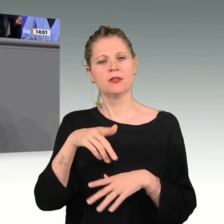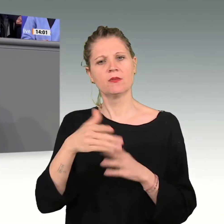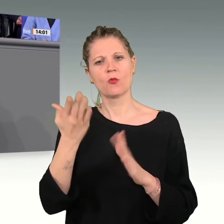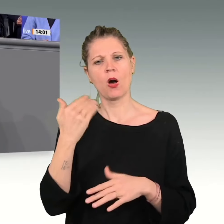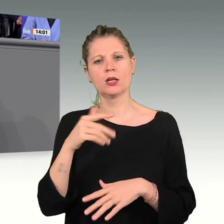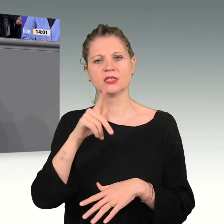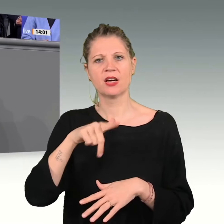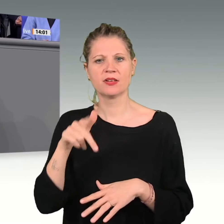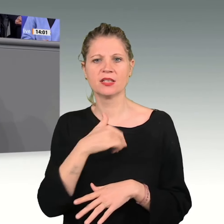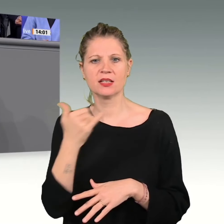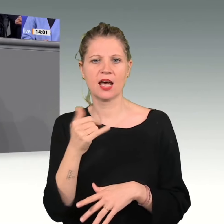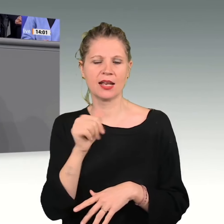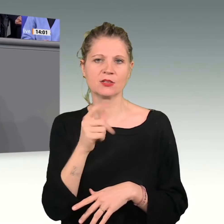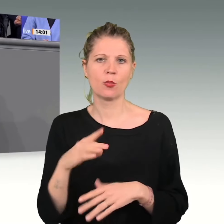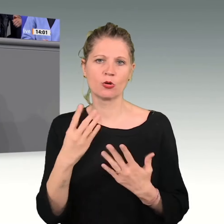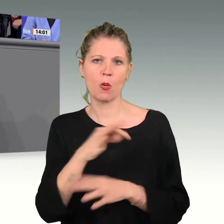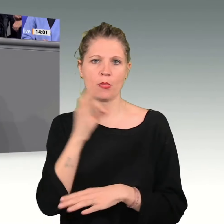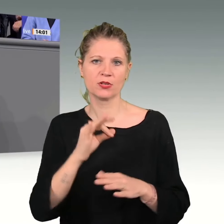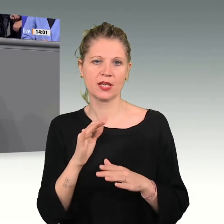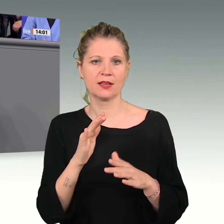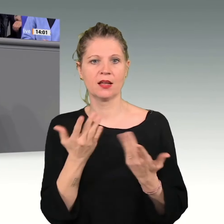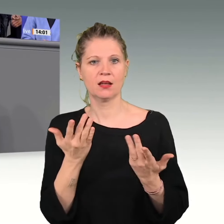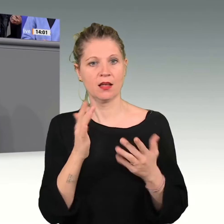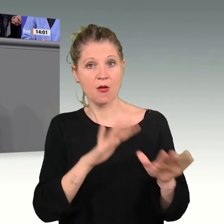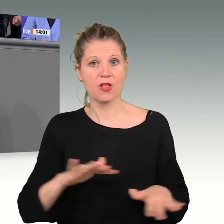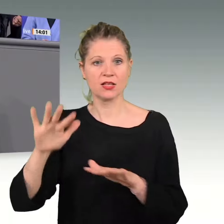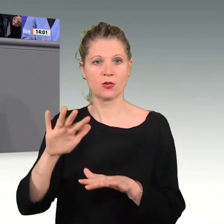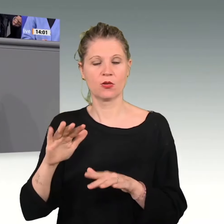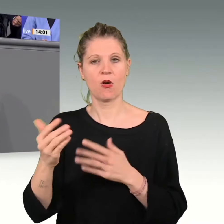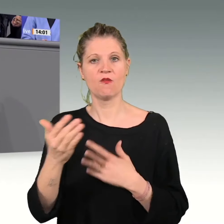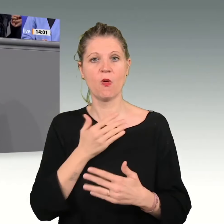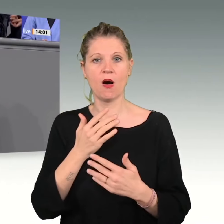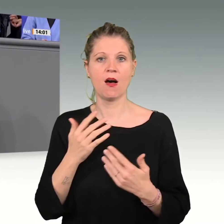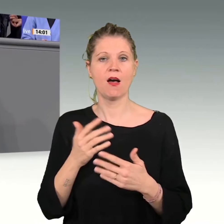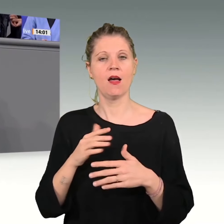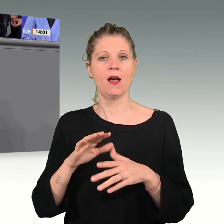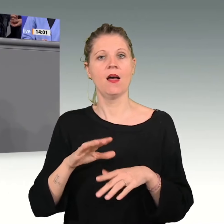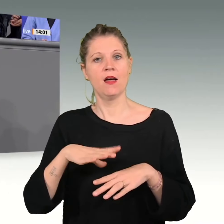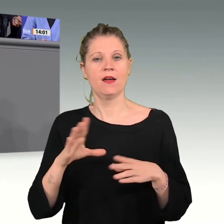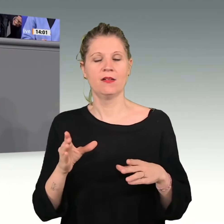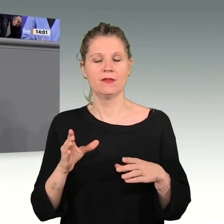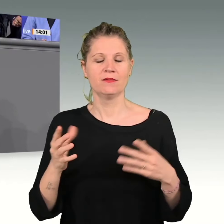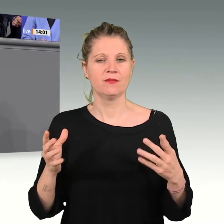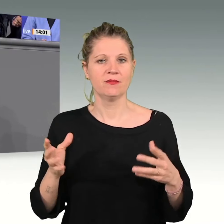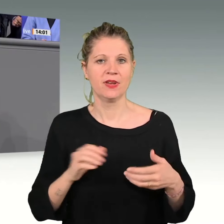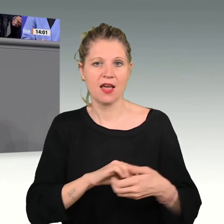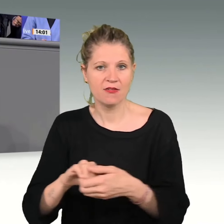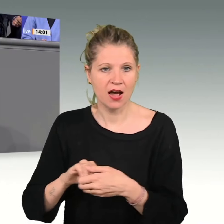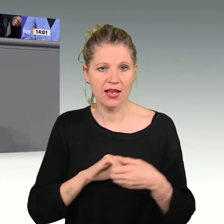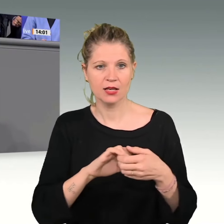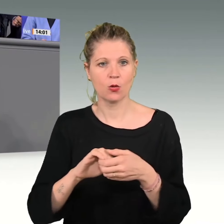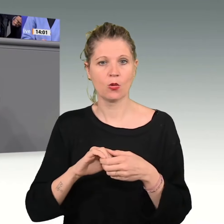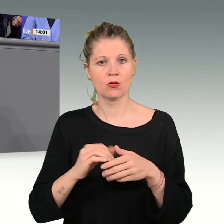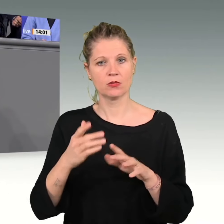Die D-Mark-Inflation in den 22 Jahren vor der Wiedervereinigung lag bei knapp 3,8 Prozent, also dem Doppelten.